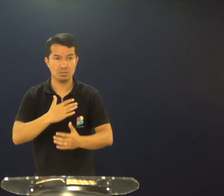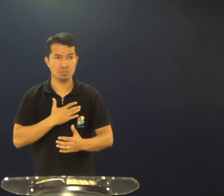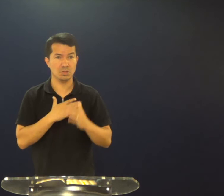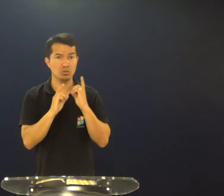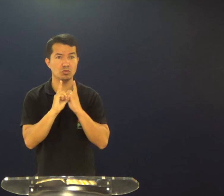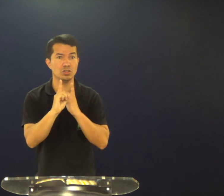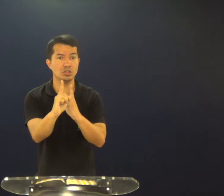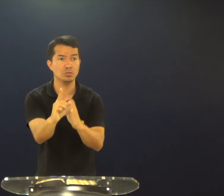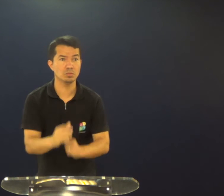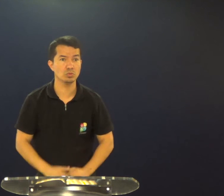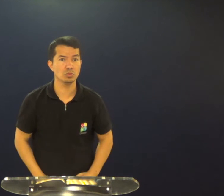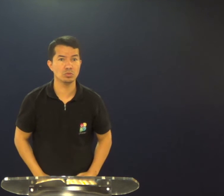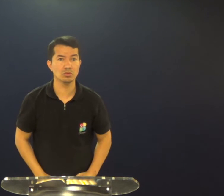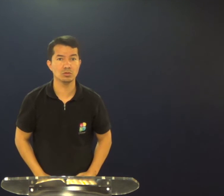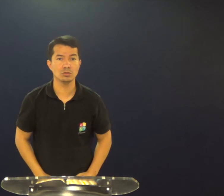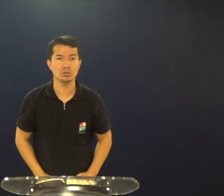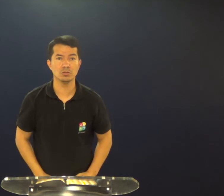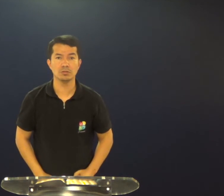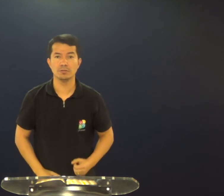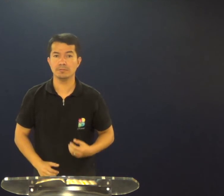você quer de verdade ser o discípulo?